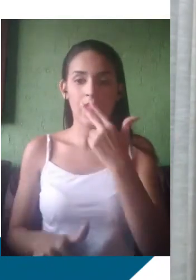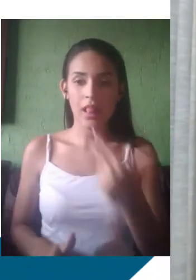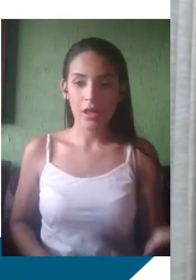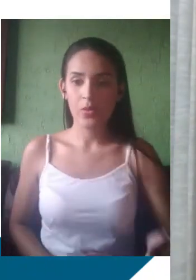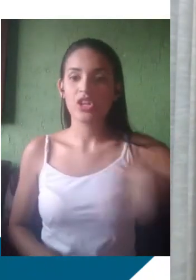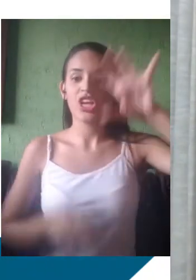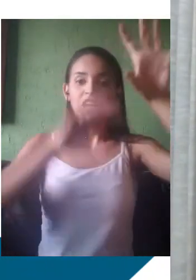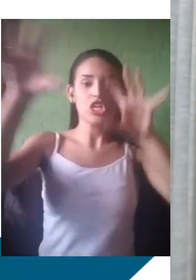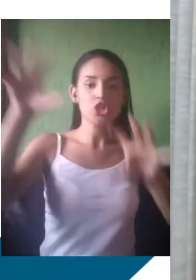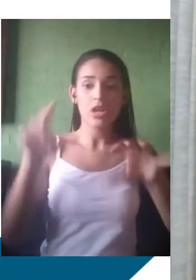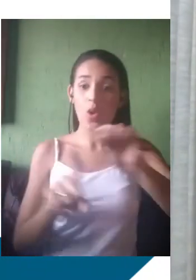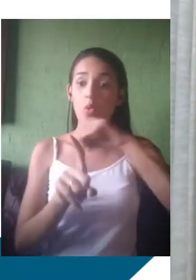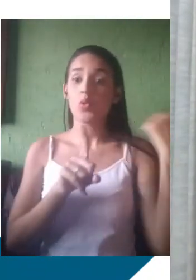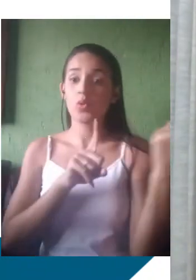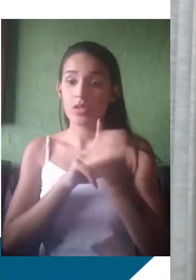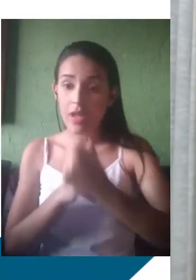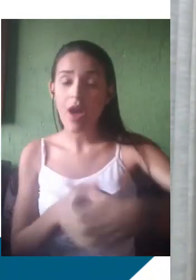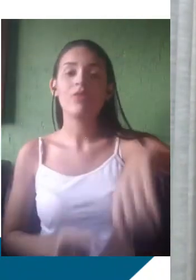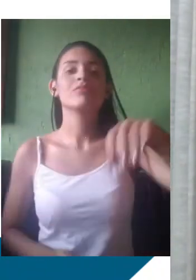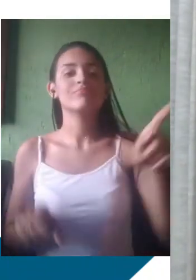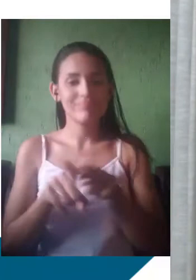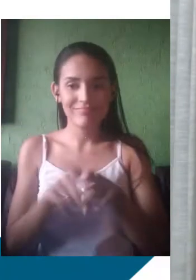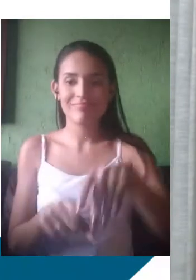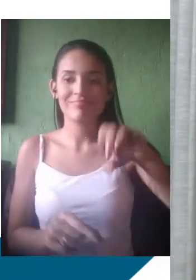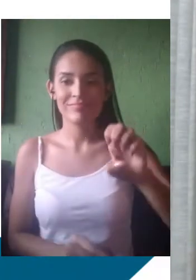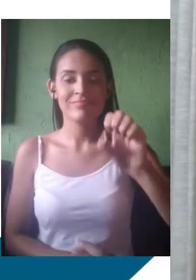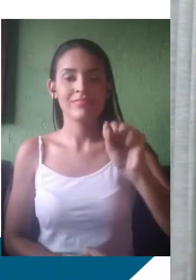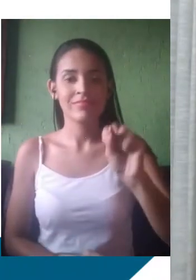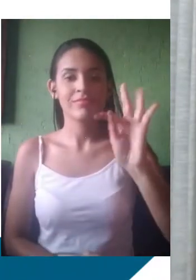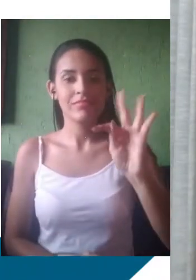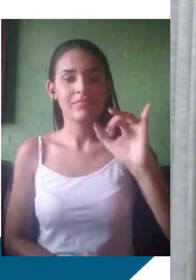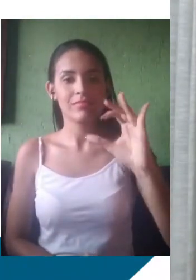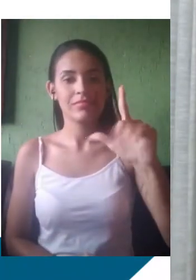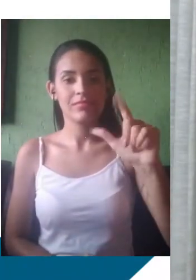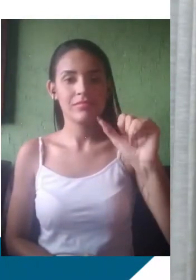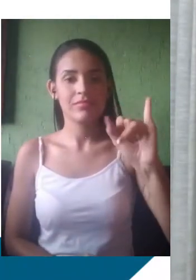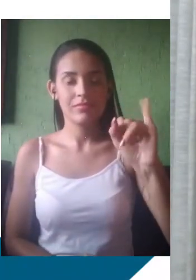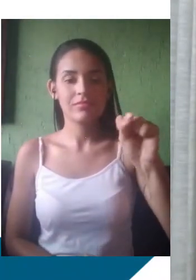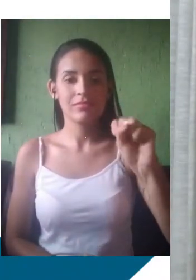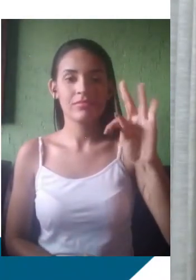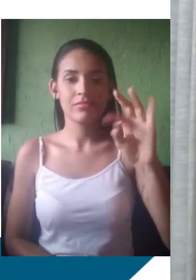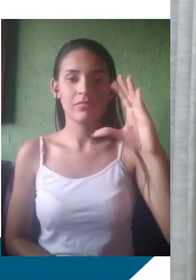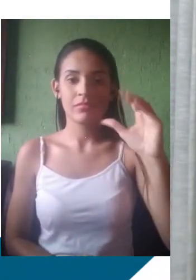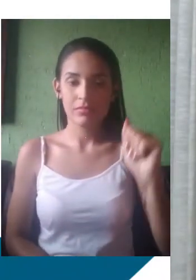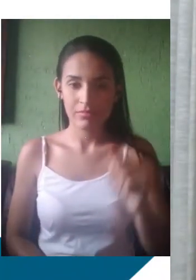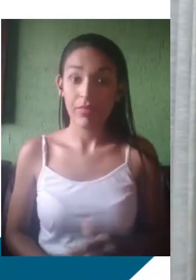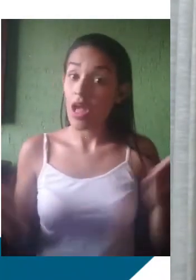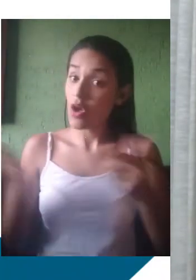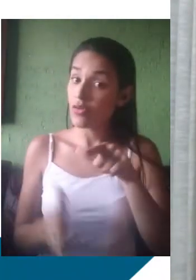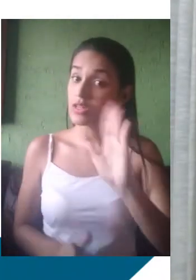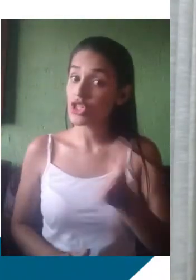na vida e nas questões de vestibular. A partir da próxima aula, vocês terão uma aula de literatura com uma infinidade de mediadores.